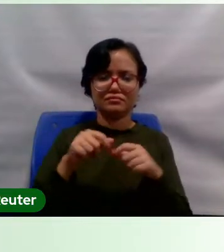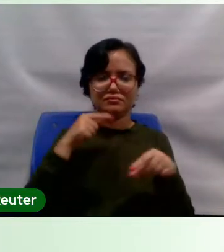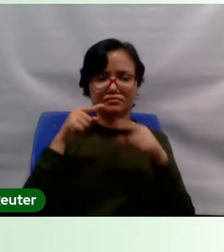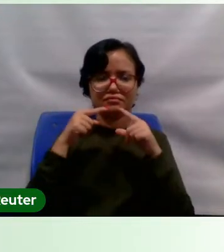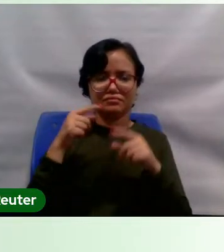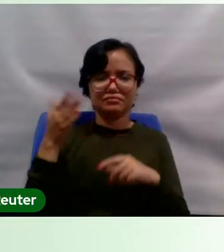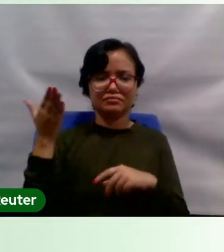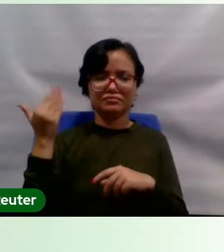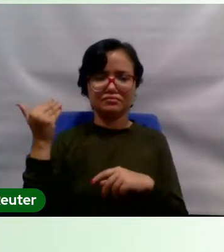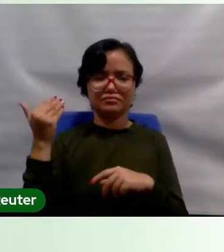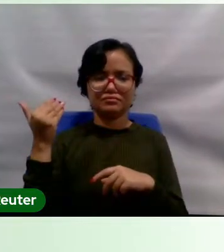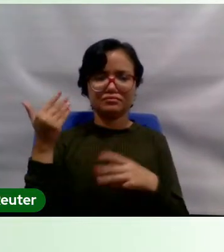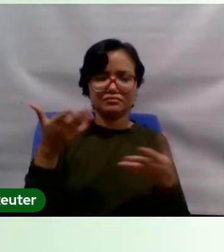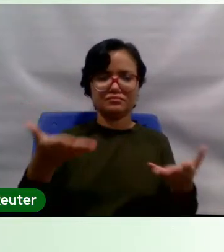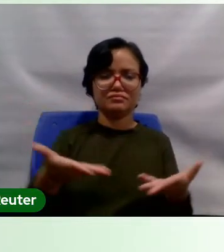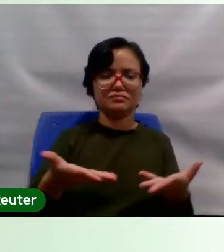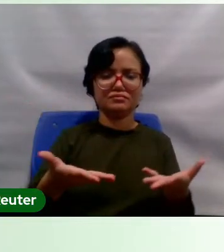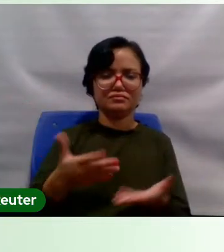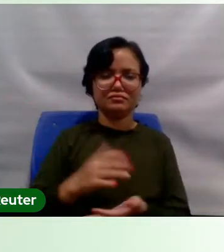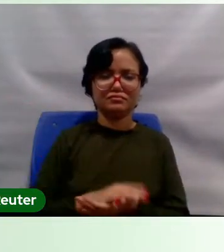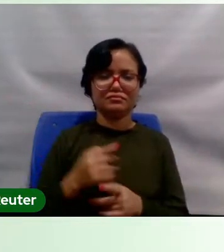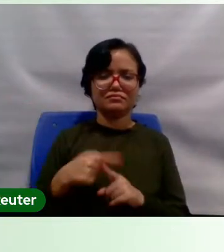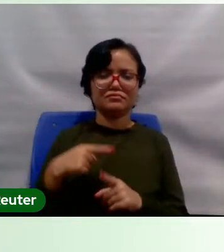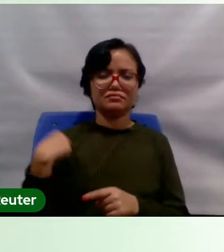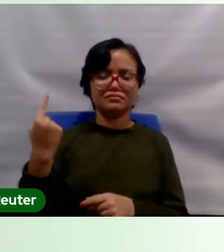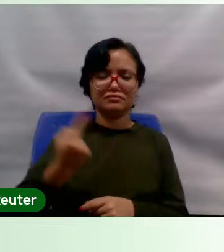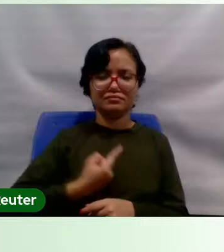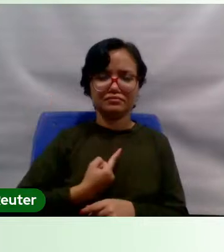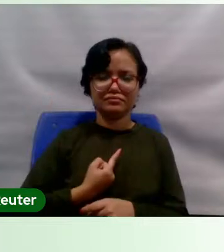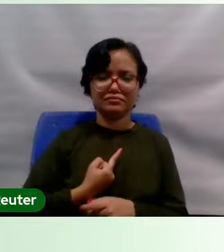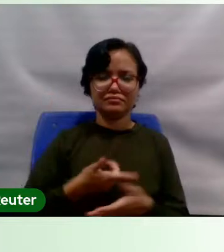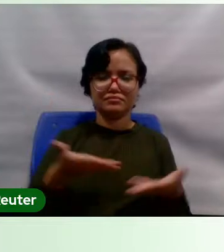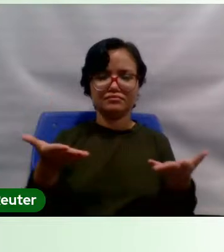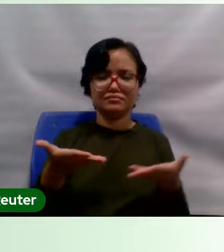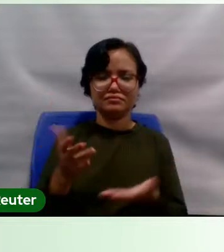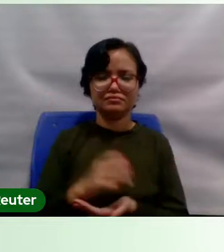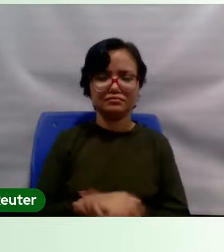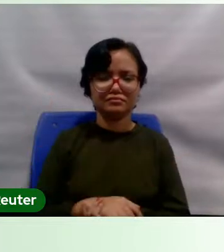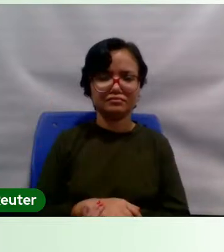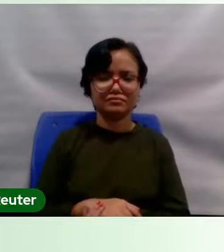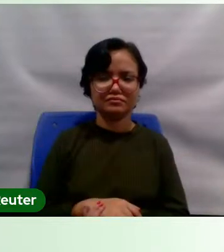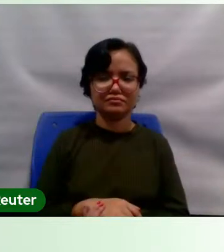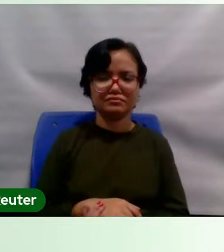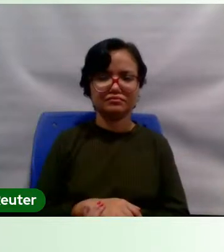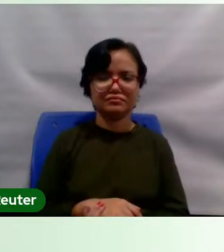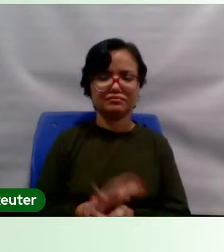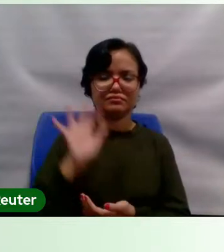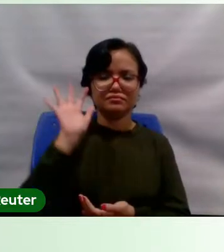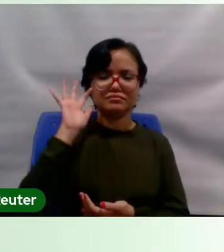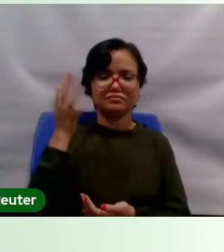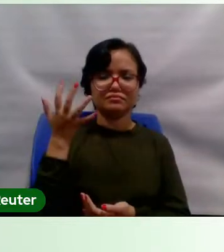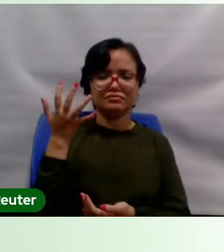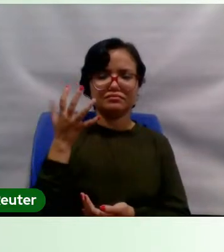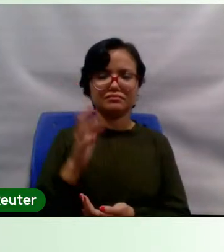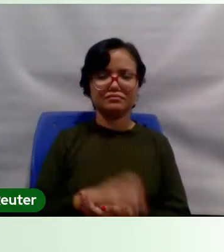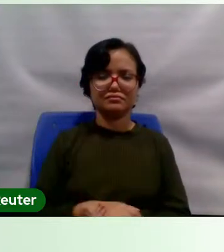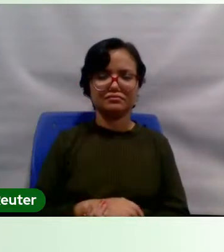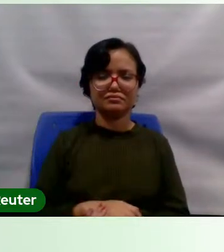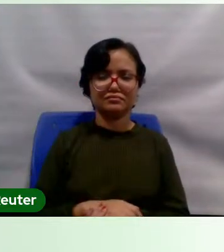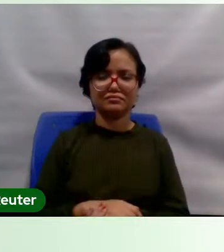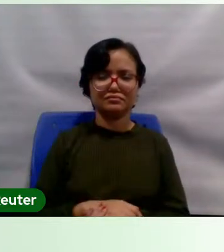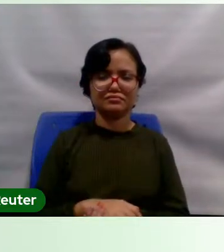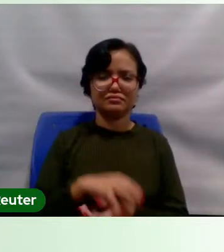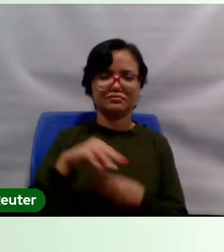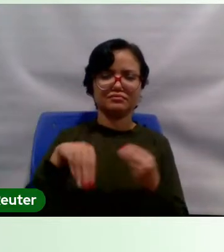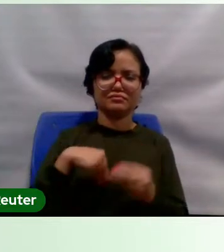passado e o presente, porque, para nós, o presente é o resultado desses cruzamentos,